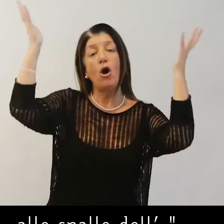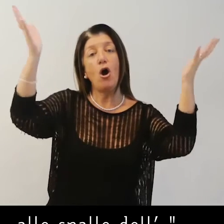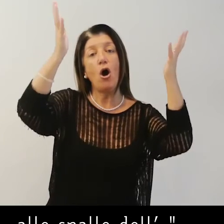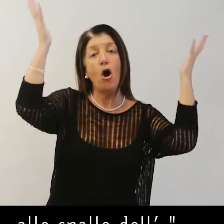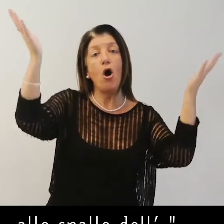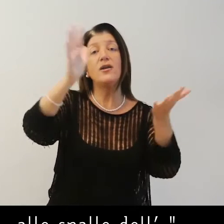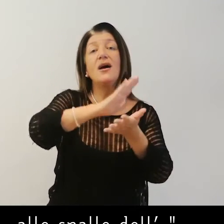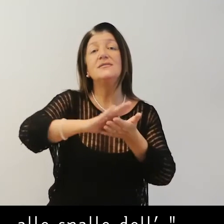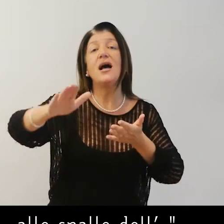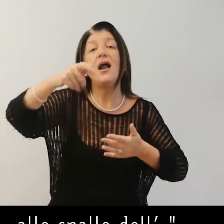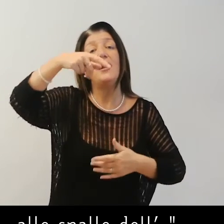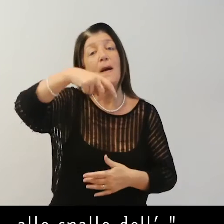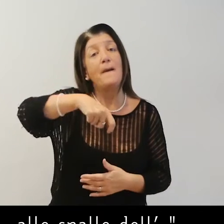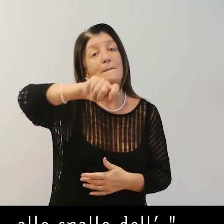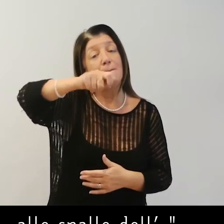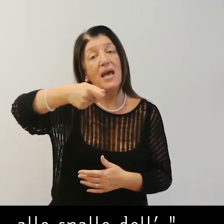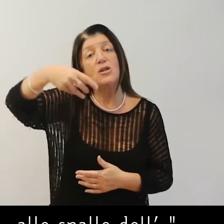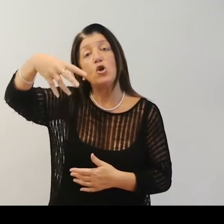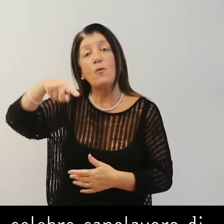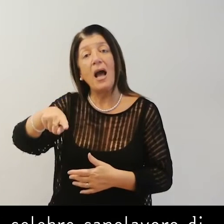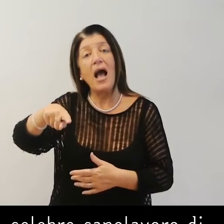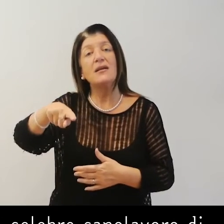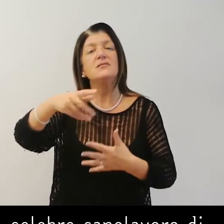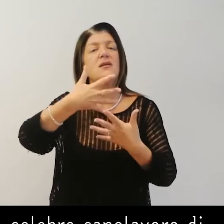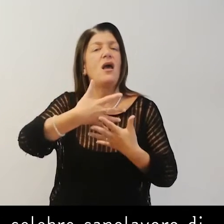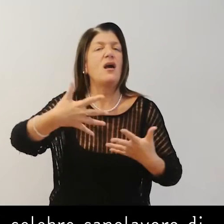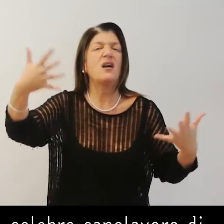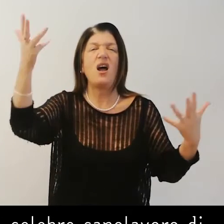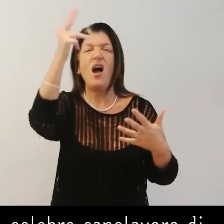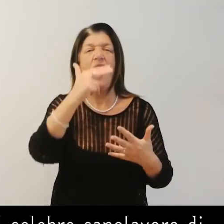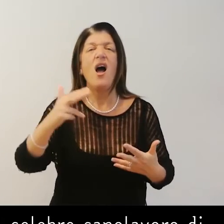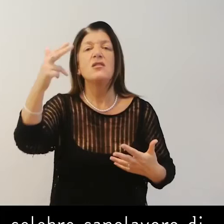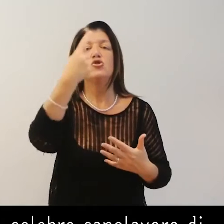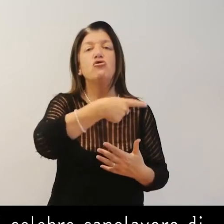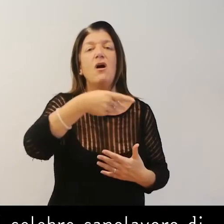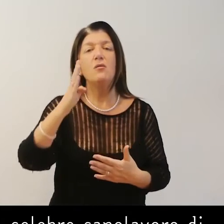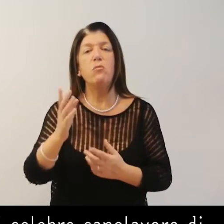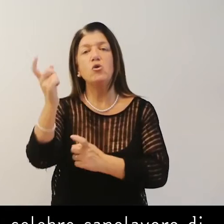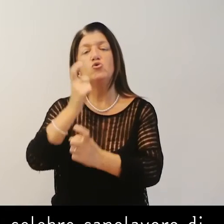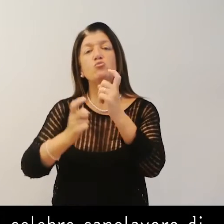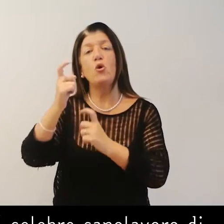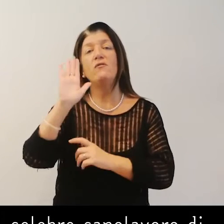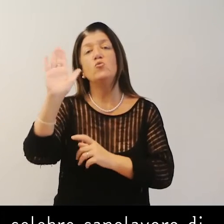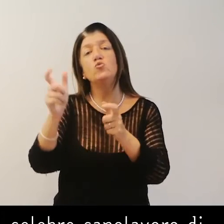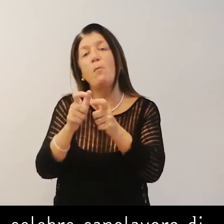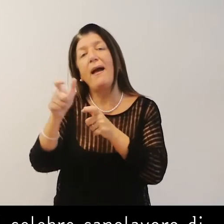'arca di san pietro martire il celebre capolavoro di giovane di balduccio scultore pisano